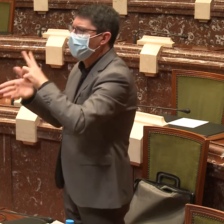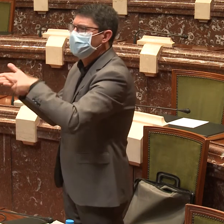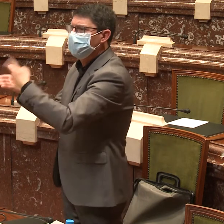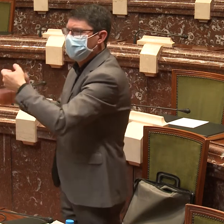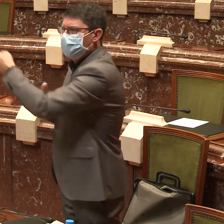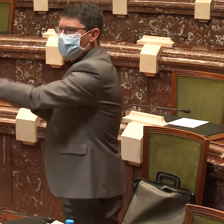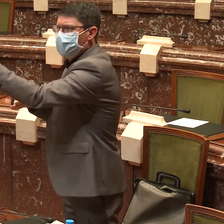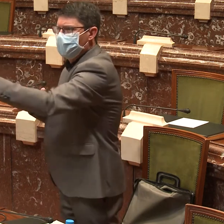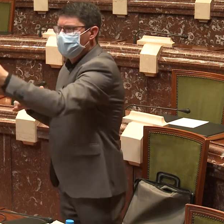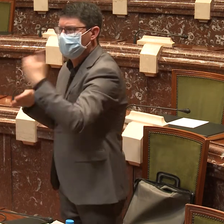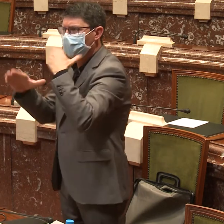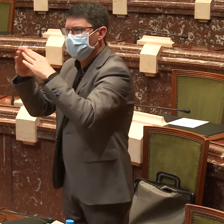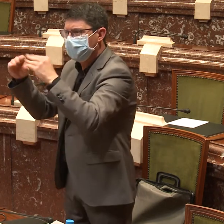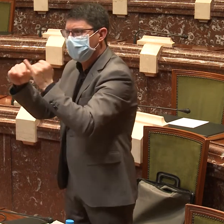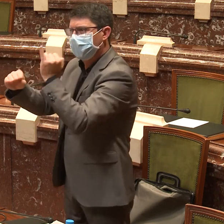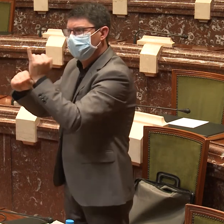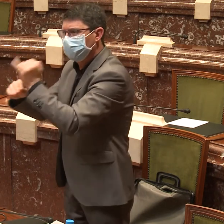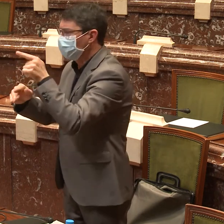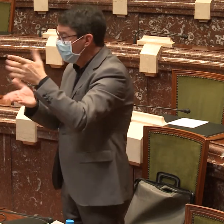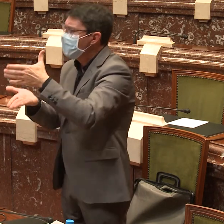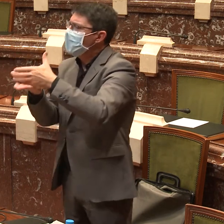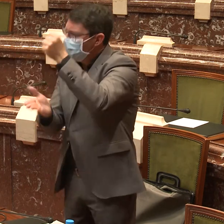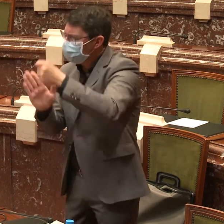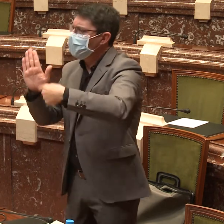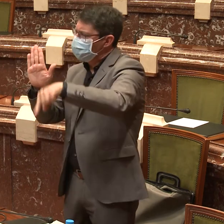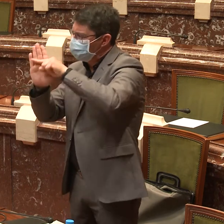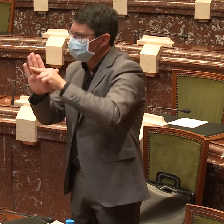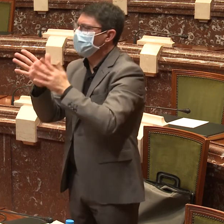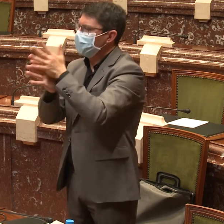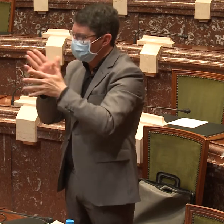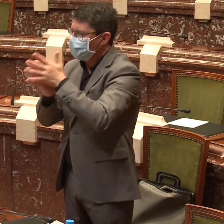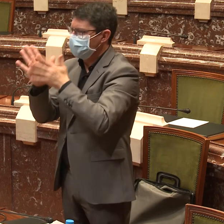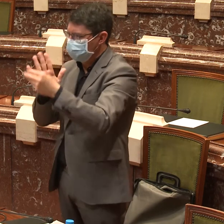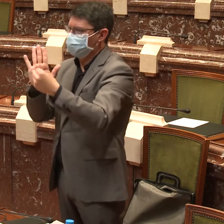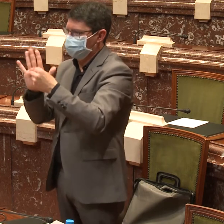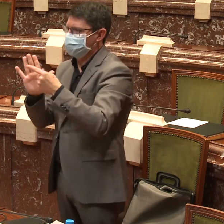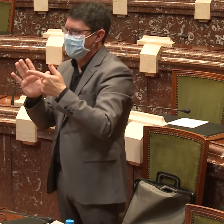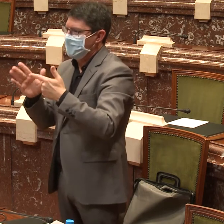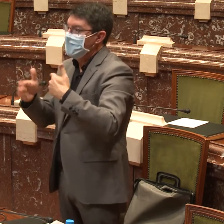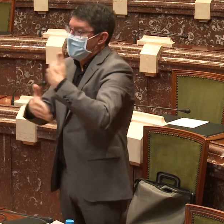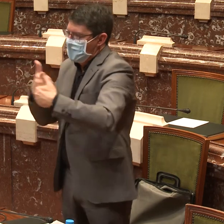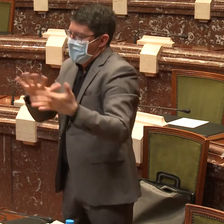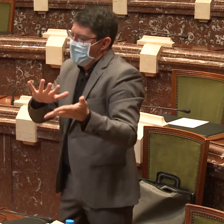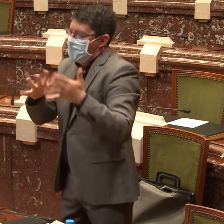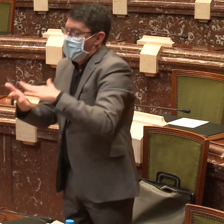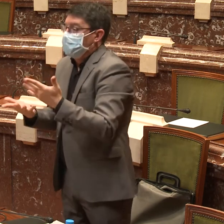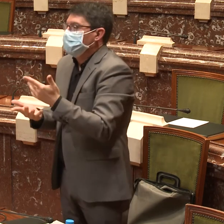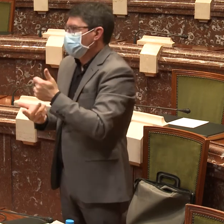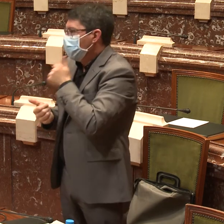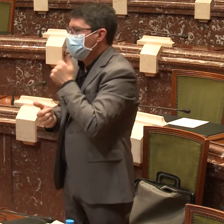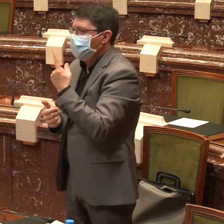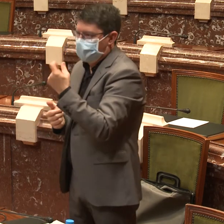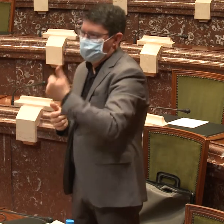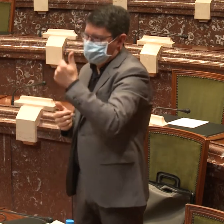alguna bolsa de trabajo que, no sé si en institutos, o en universidad, que sí que puntúa el